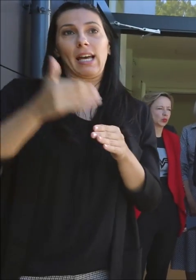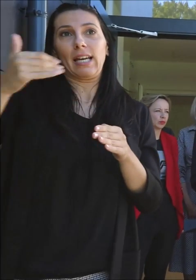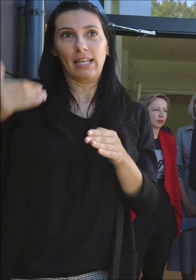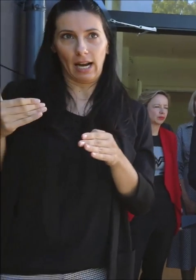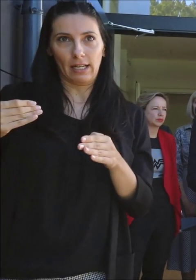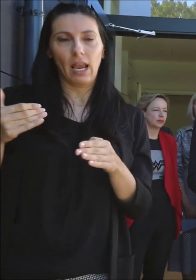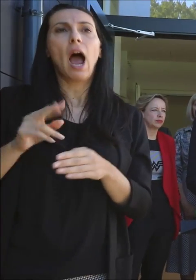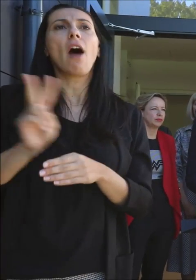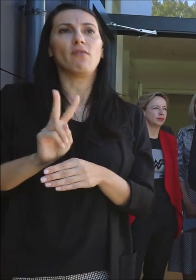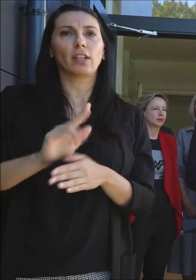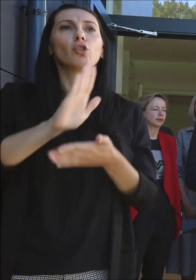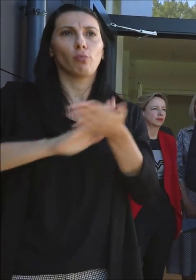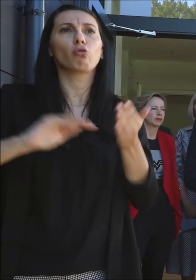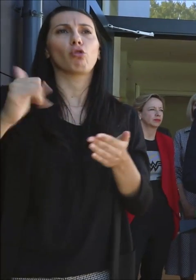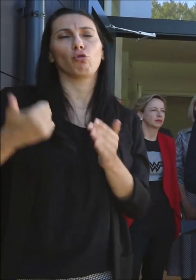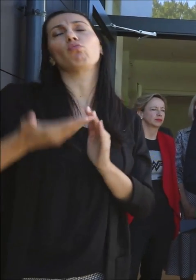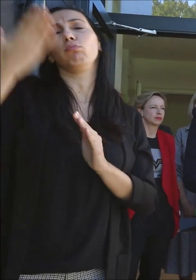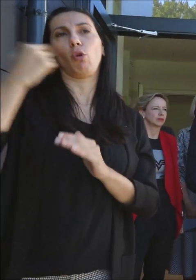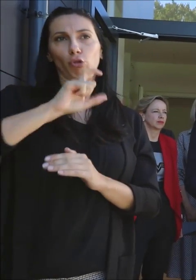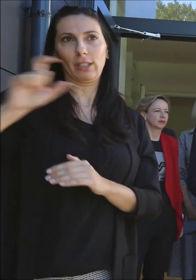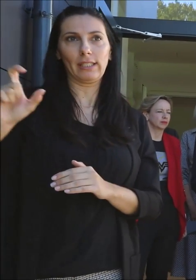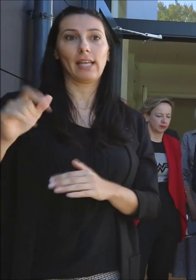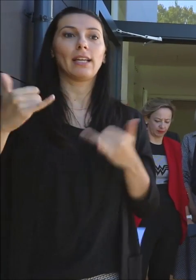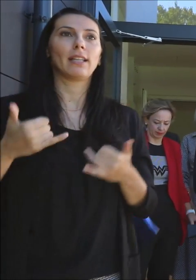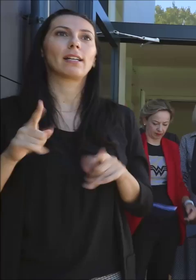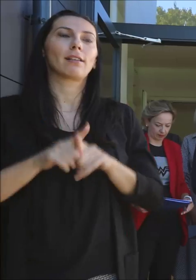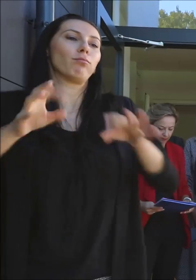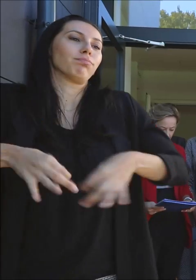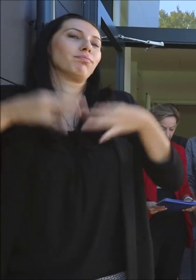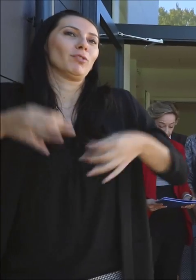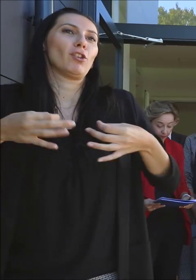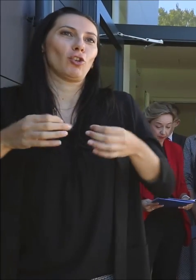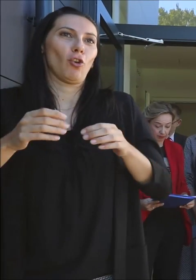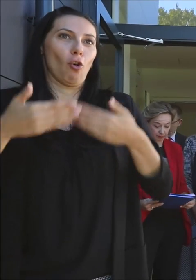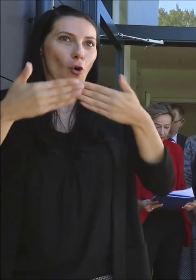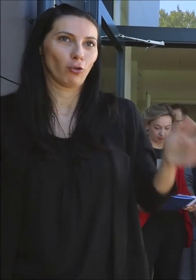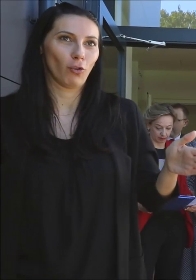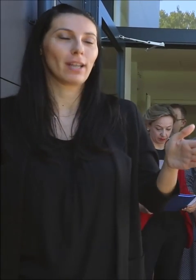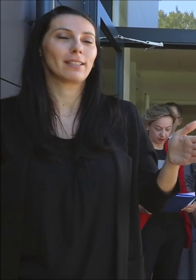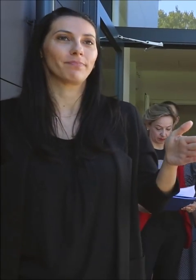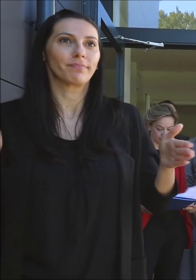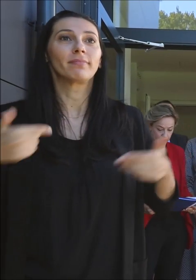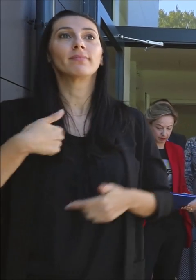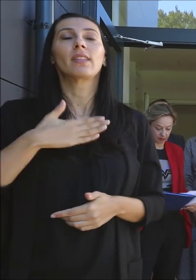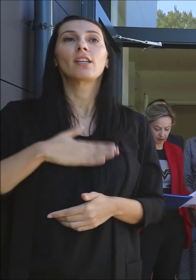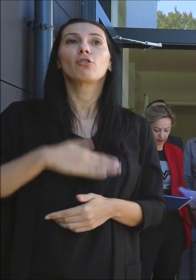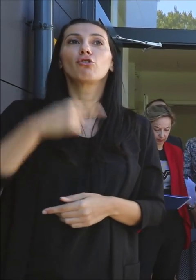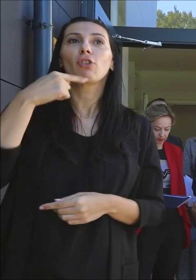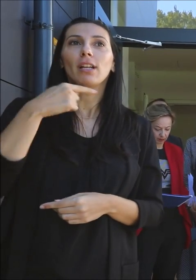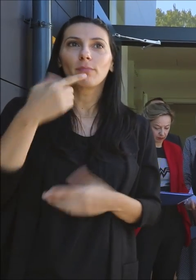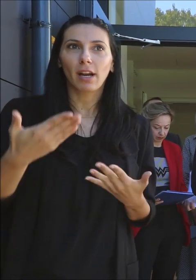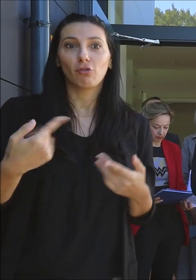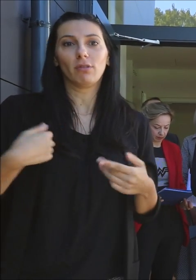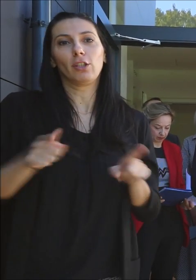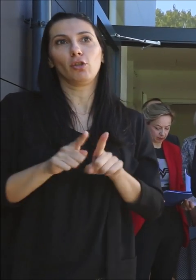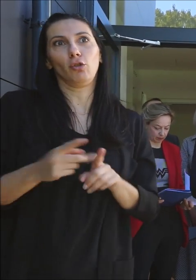još počeo se raditi prošli tijedan. A evo danas imamo sveće na otvorenje. I ono što tu želim reći i istakluti i doista sam